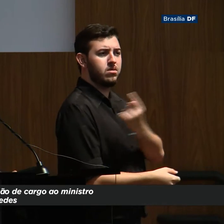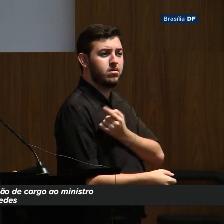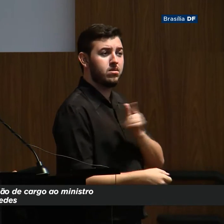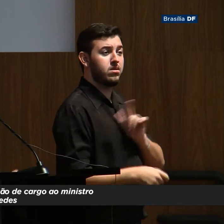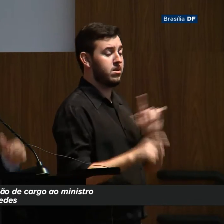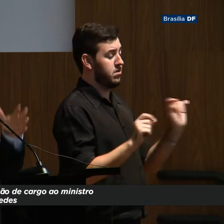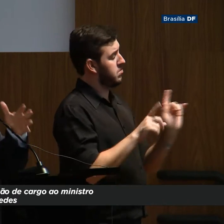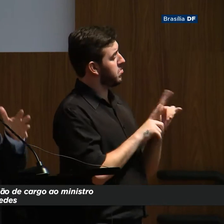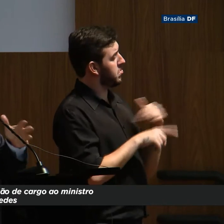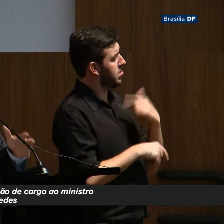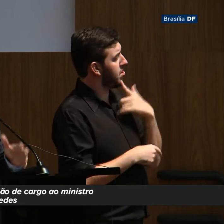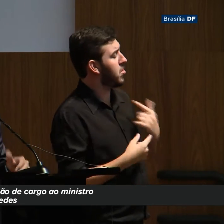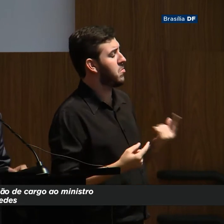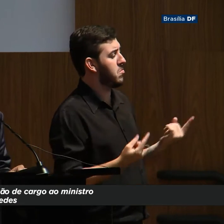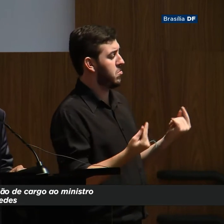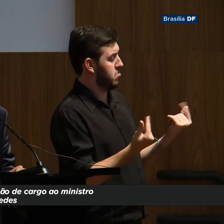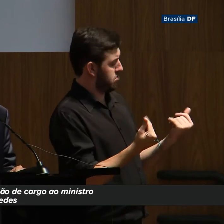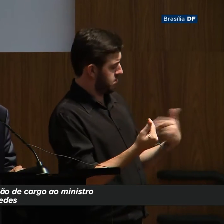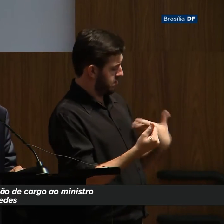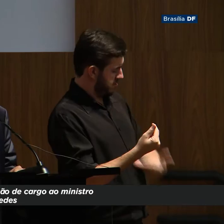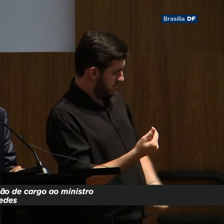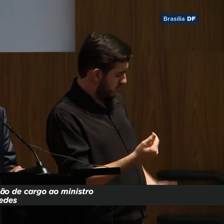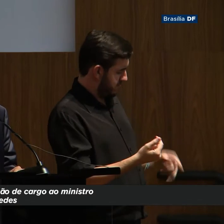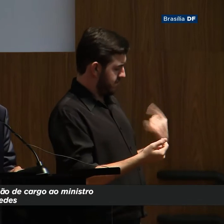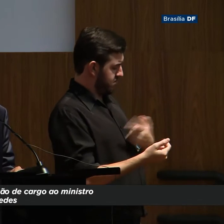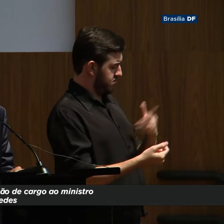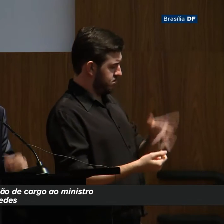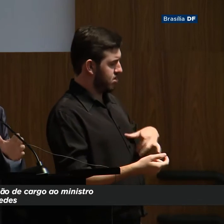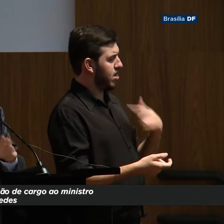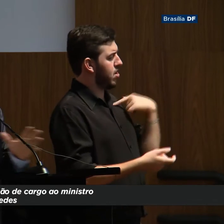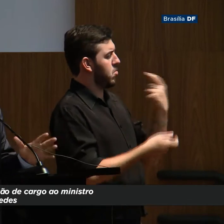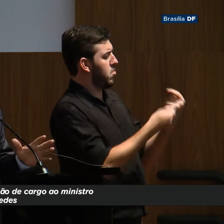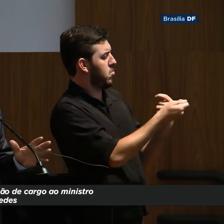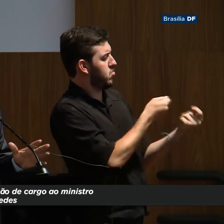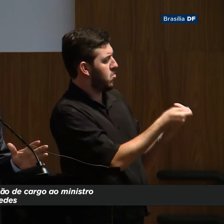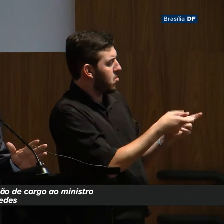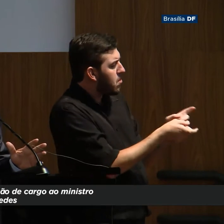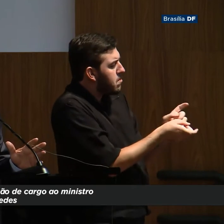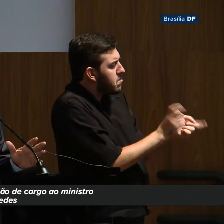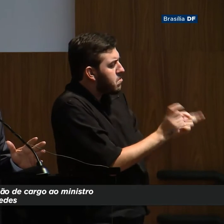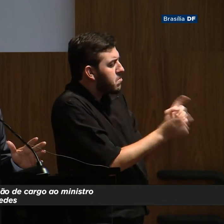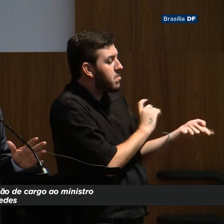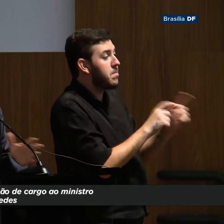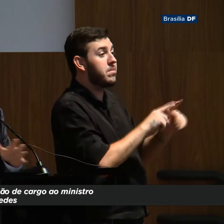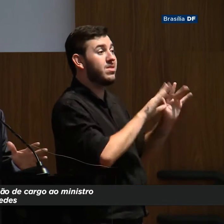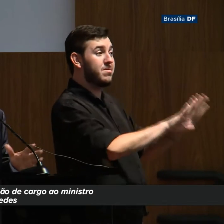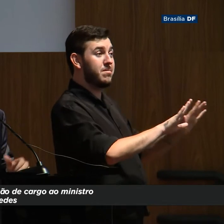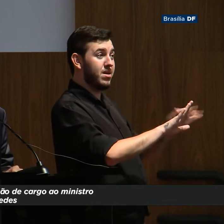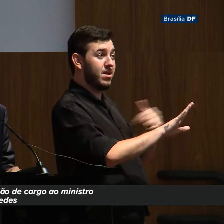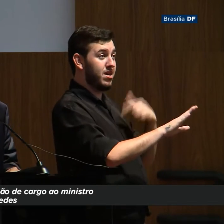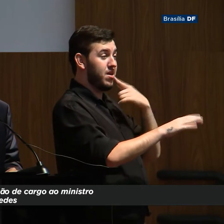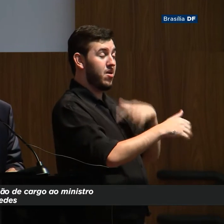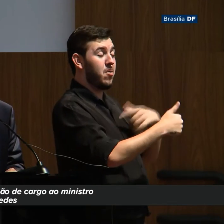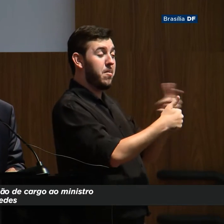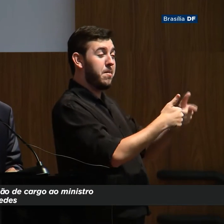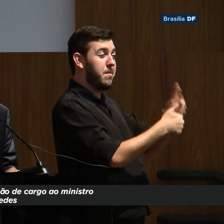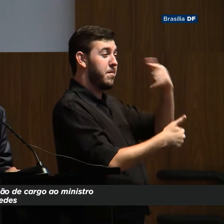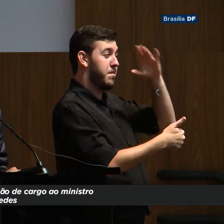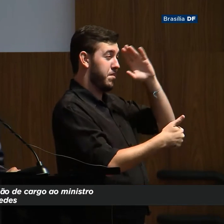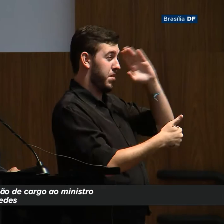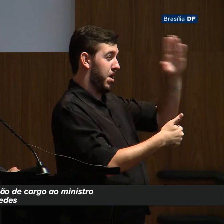públicos, já que temos que controlar a expansão de gastos públicos, o primeiro e maior é exatamente a Previdência.